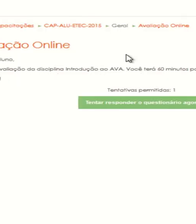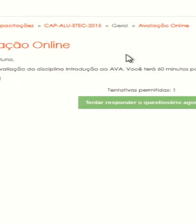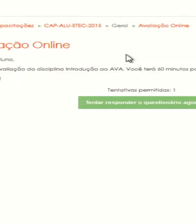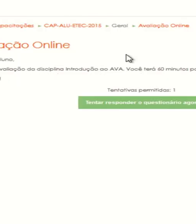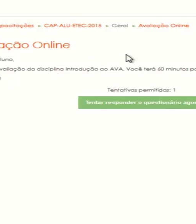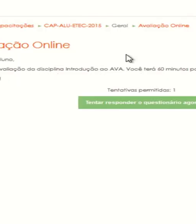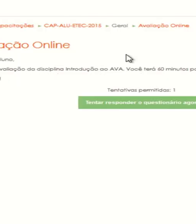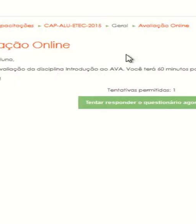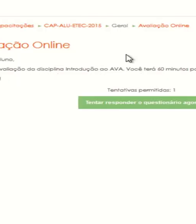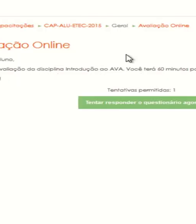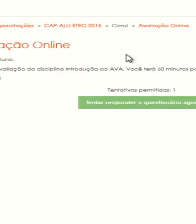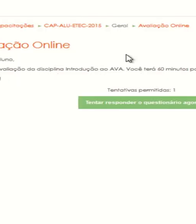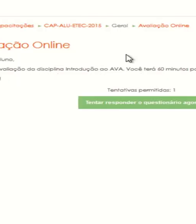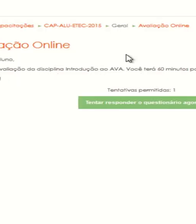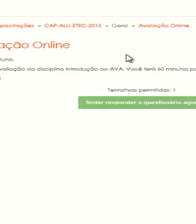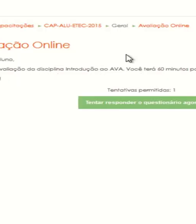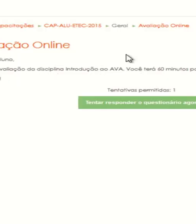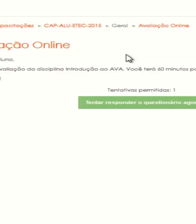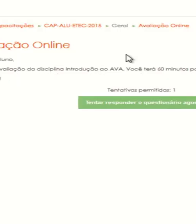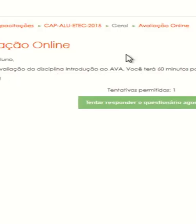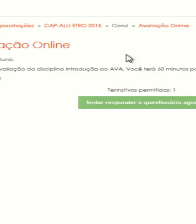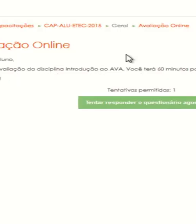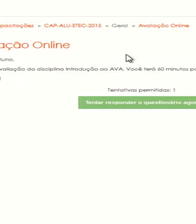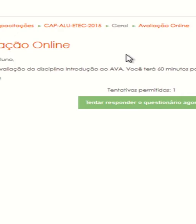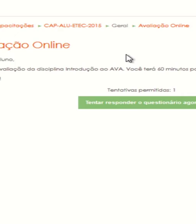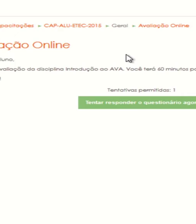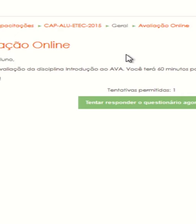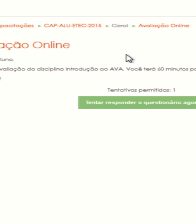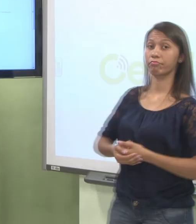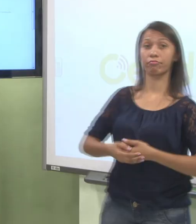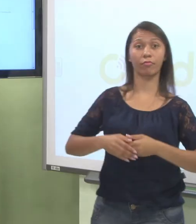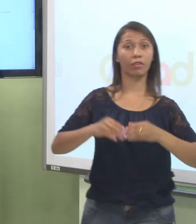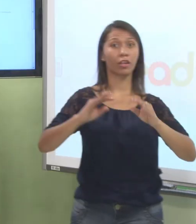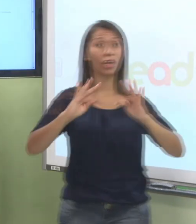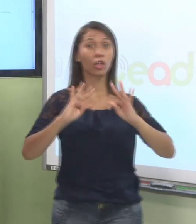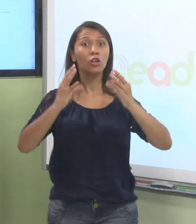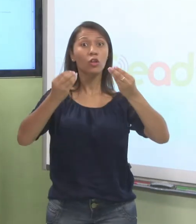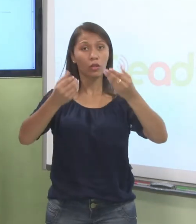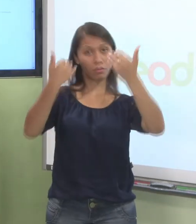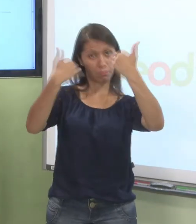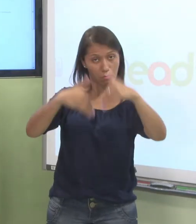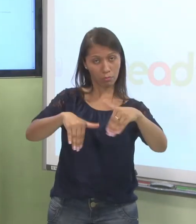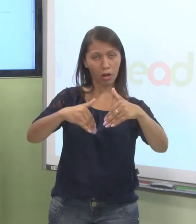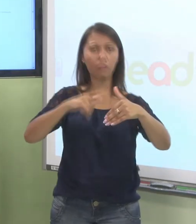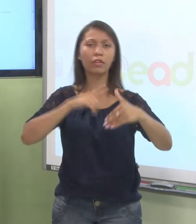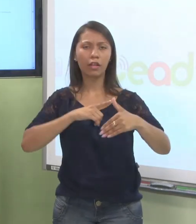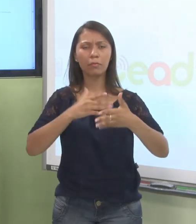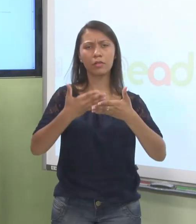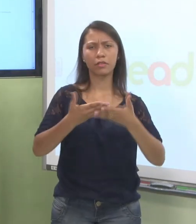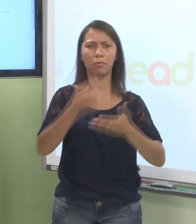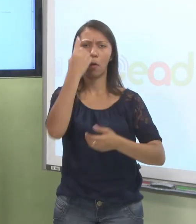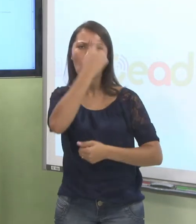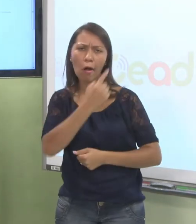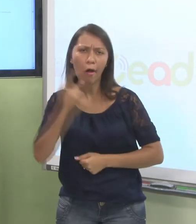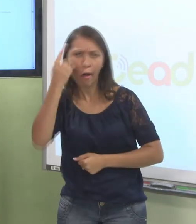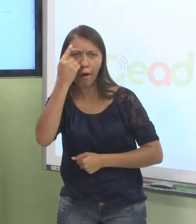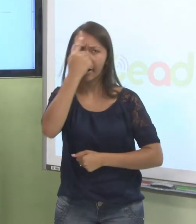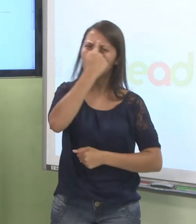avaliação tem um tempo de duração. Ou seja, 60 minutos, 30 minutos. E quando você clicar aqui em